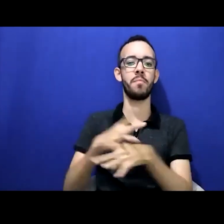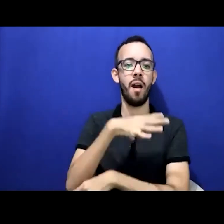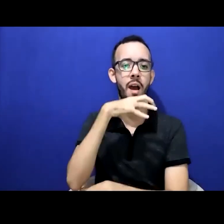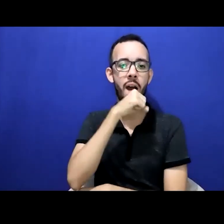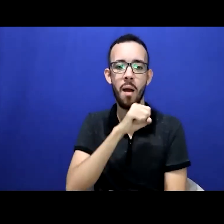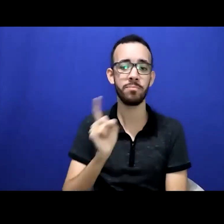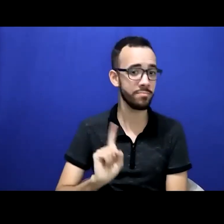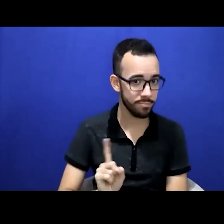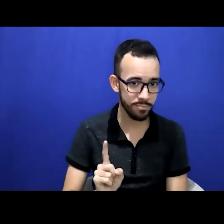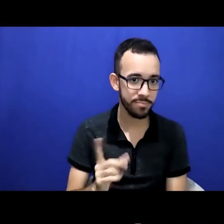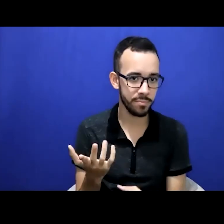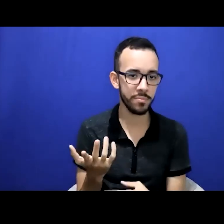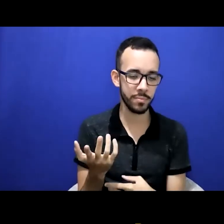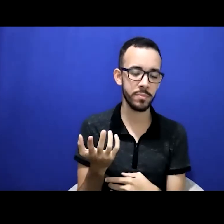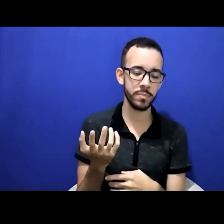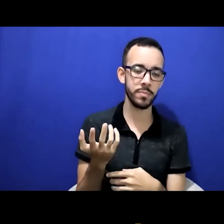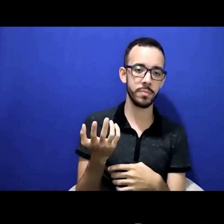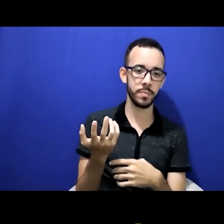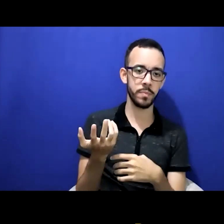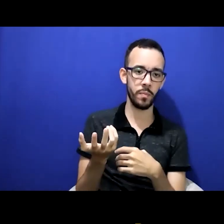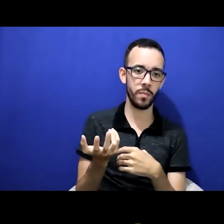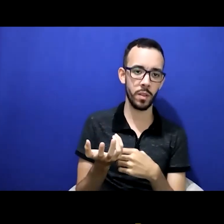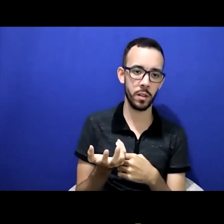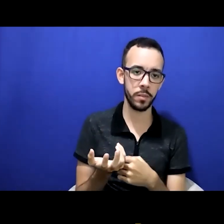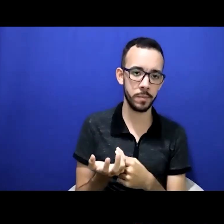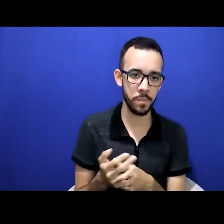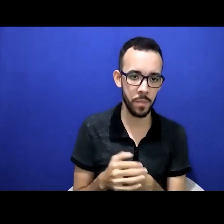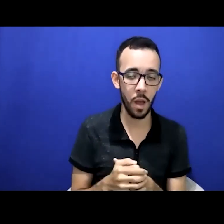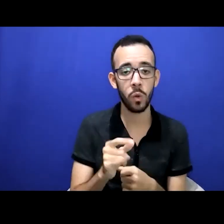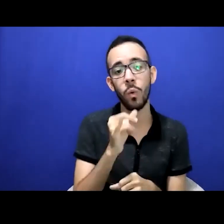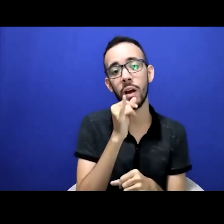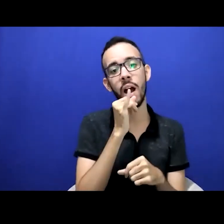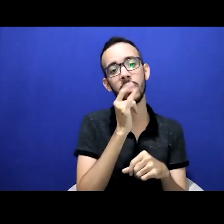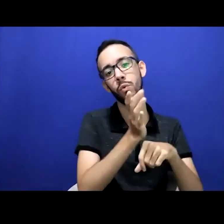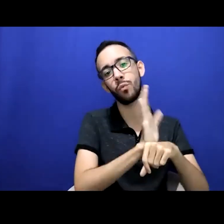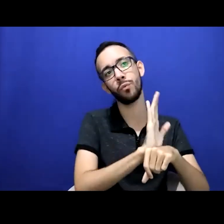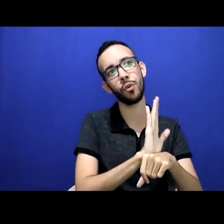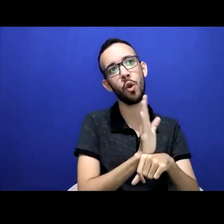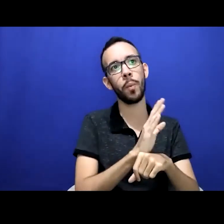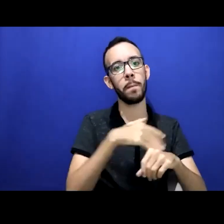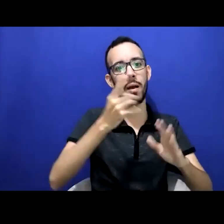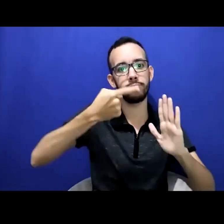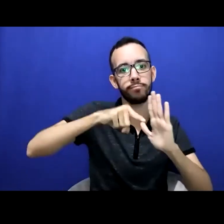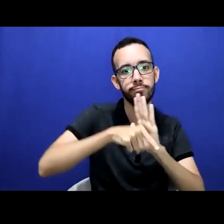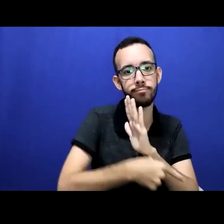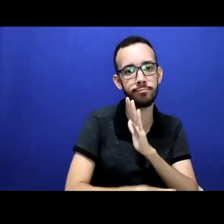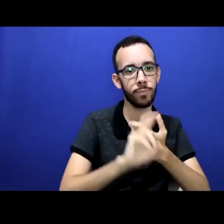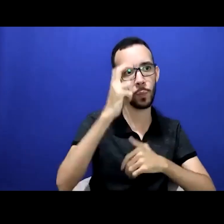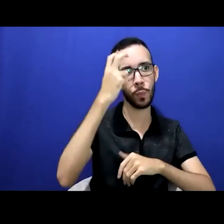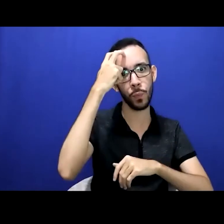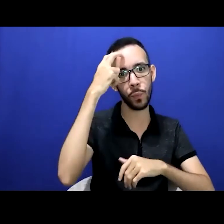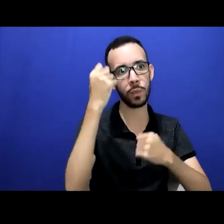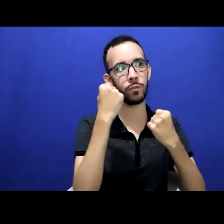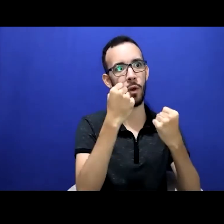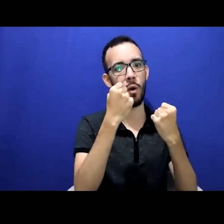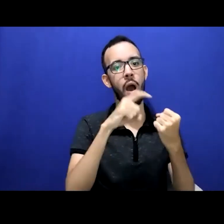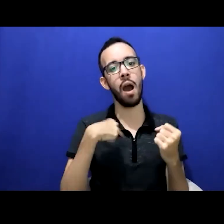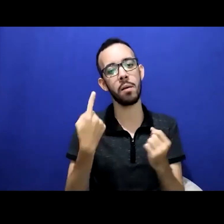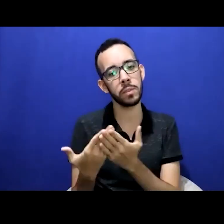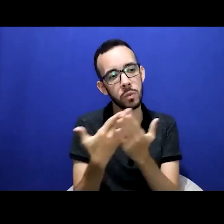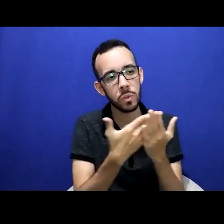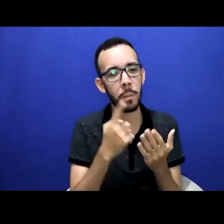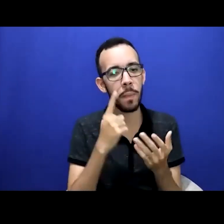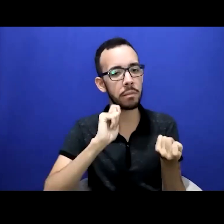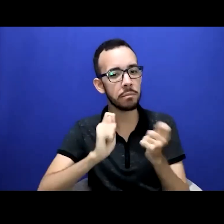português, porque as pessoas pensam que é uma coisa mais simples, coloca o intérprete lá e está resolvido, mas